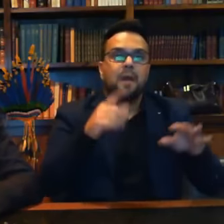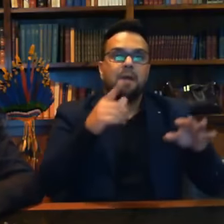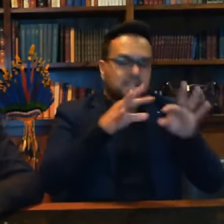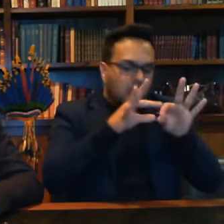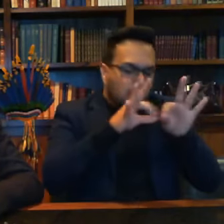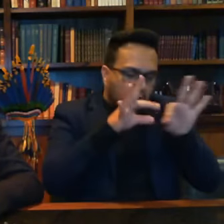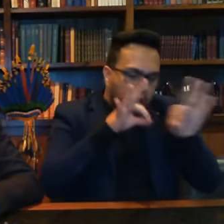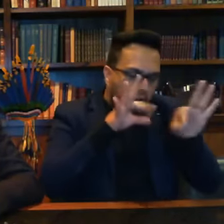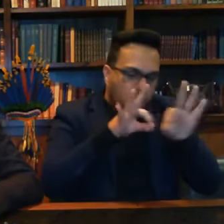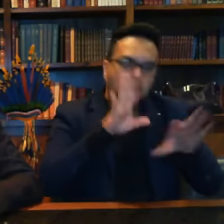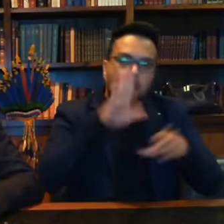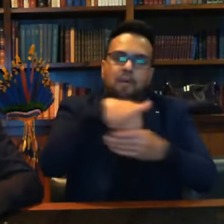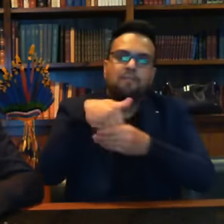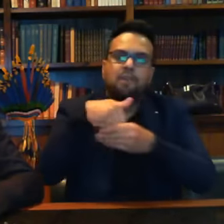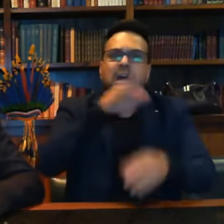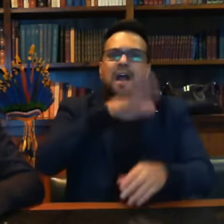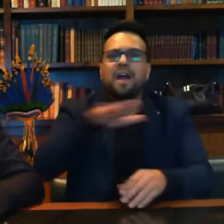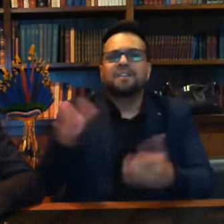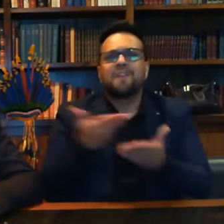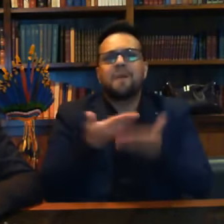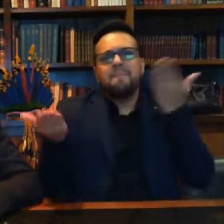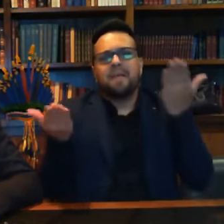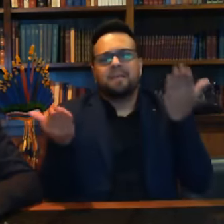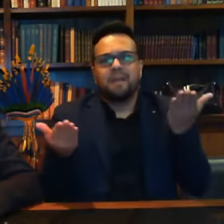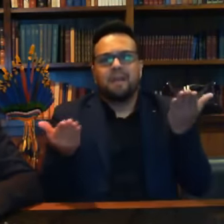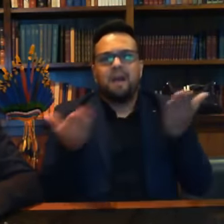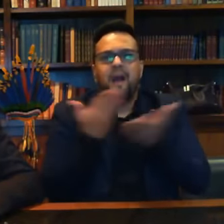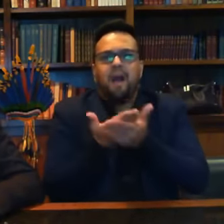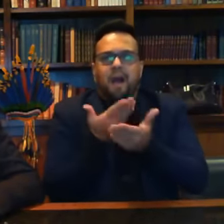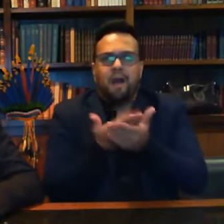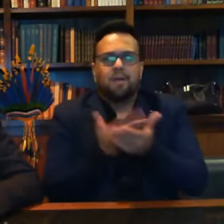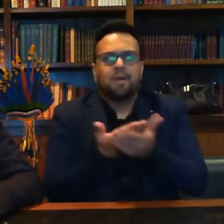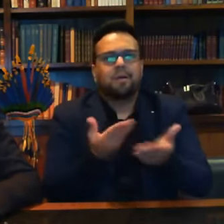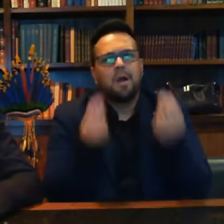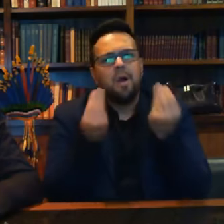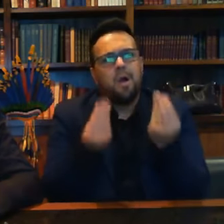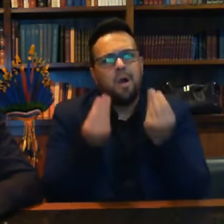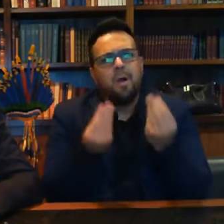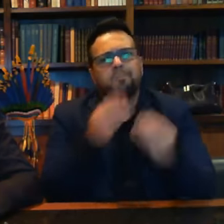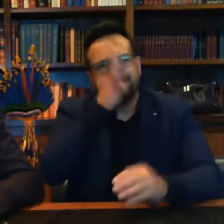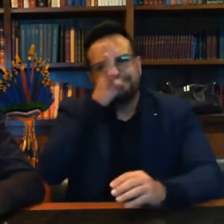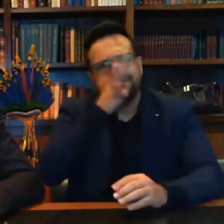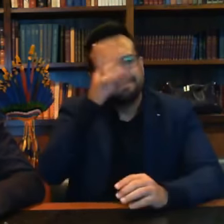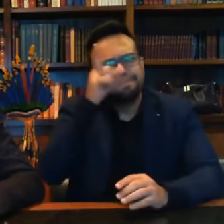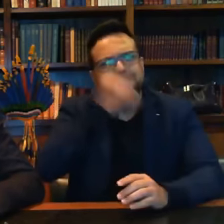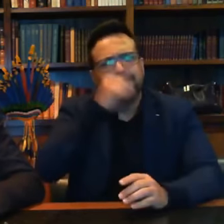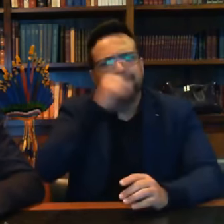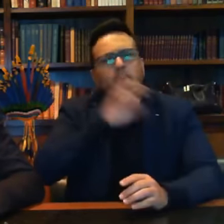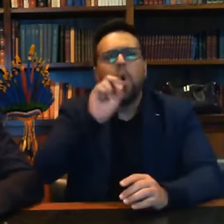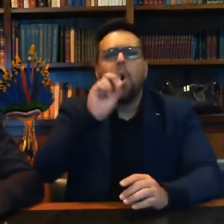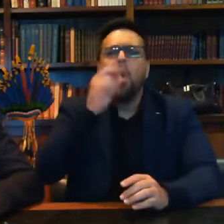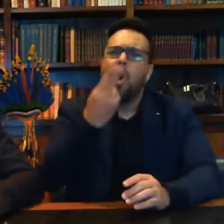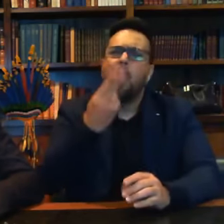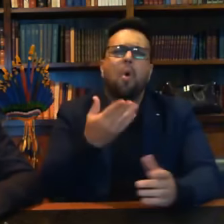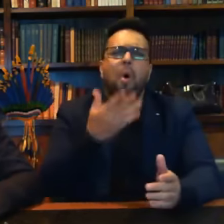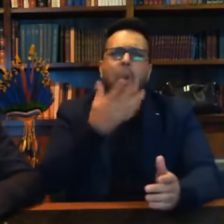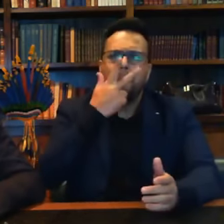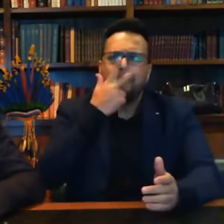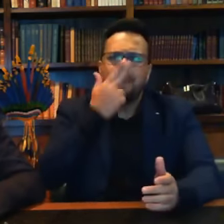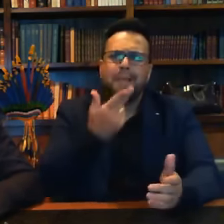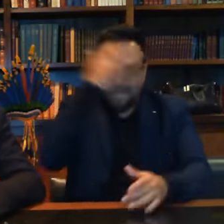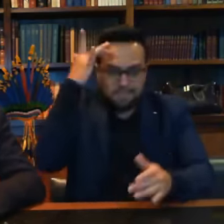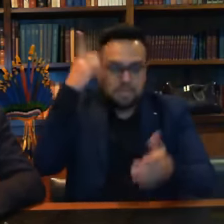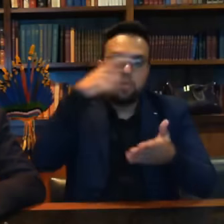aula. ministro, pega mal, mentir dessa maneira, ou então és um tapado, que desconhece.